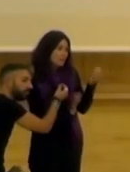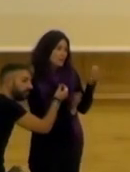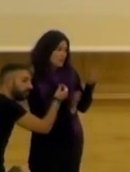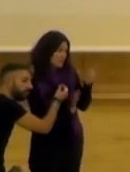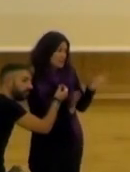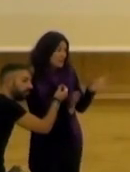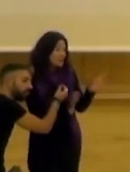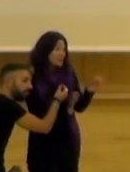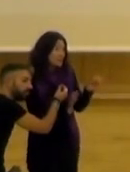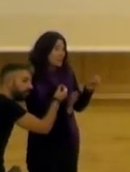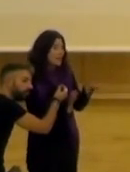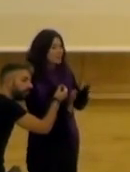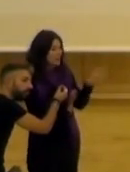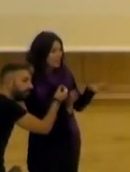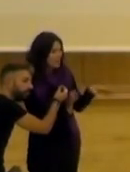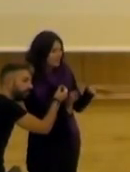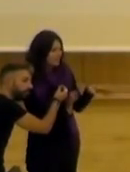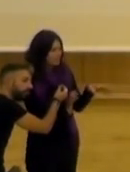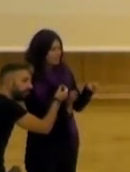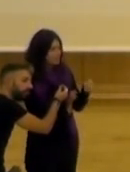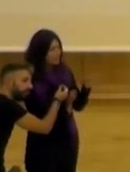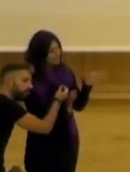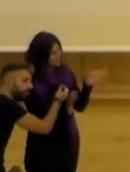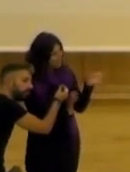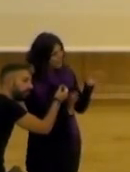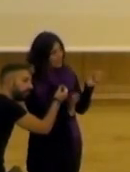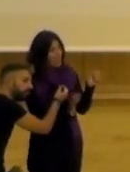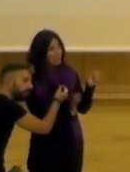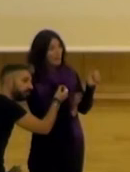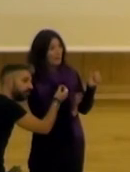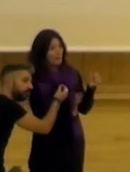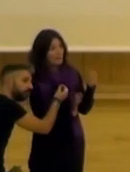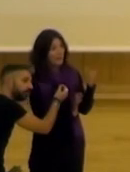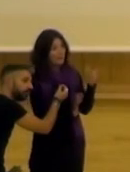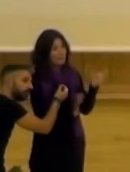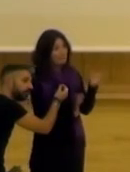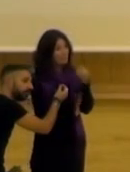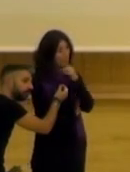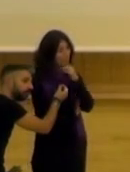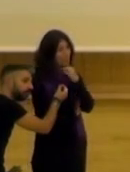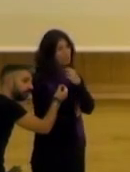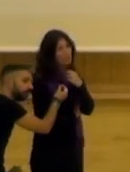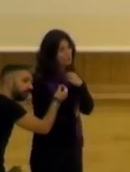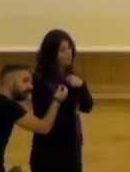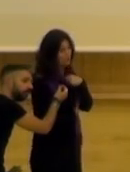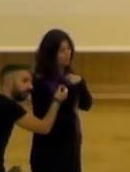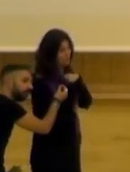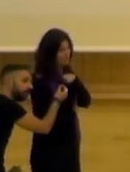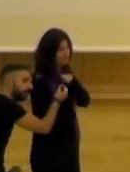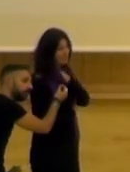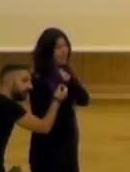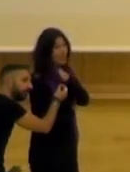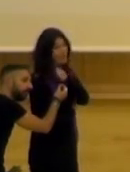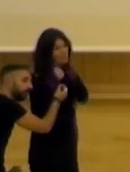interesante porque yo sé que una de una zona internacional y a la hora en todo lo que sea la guía para que sea accesible a todas las personas